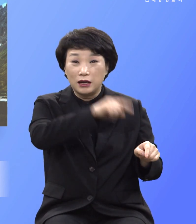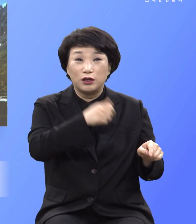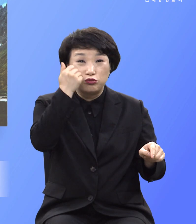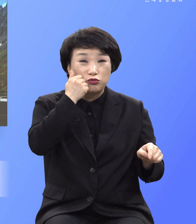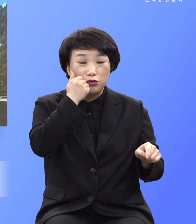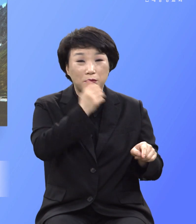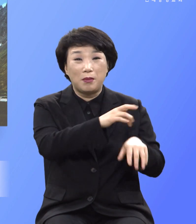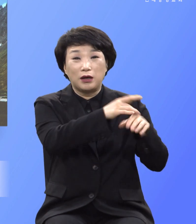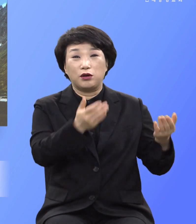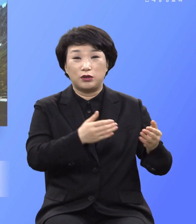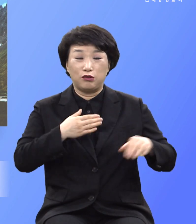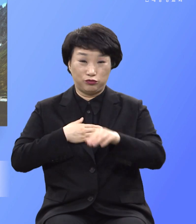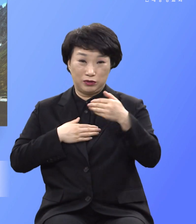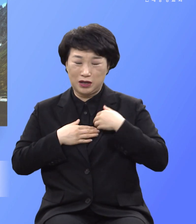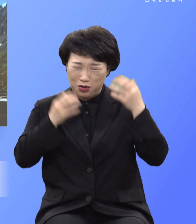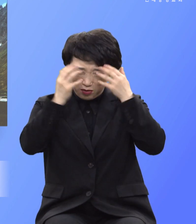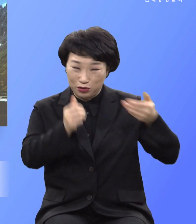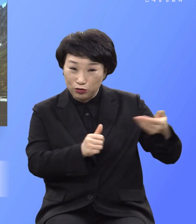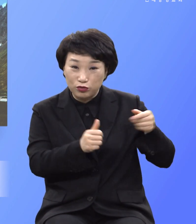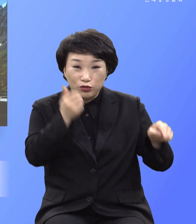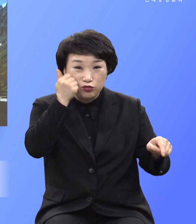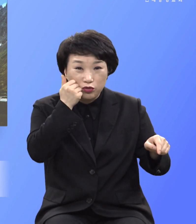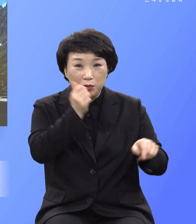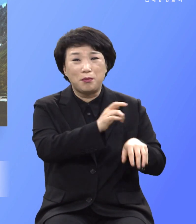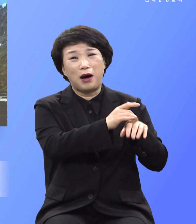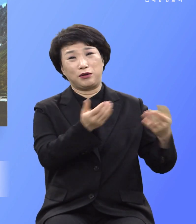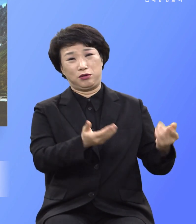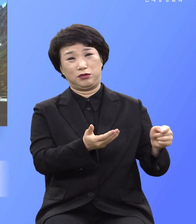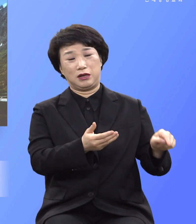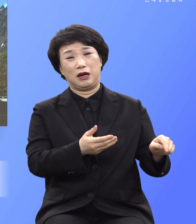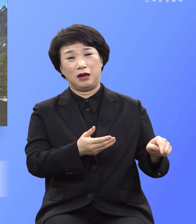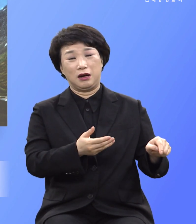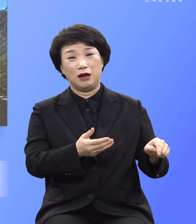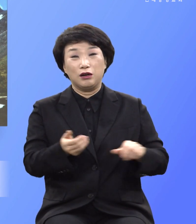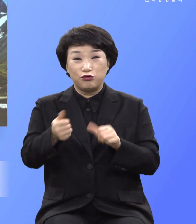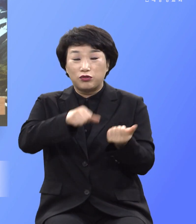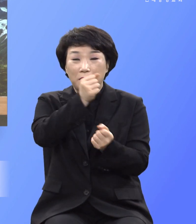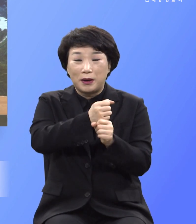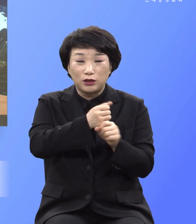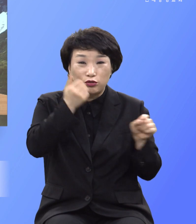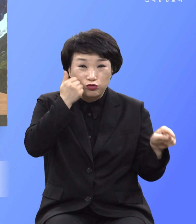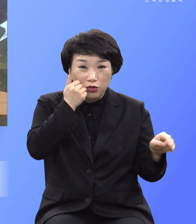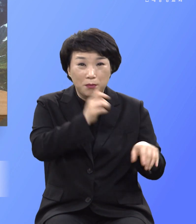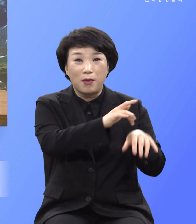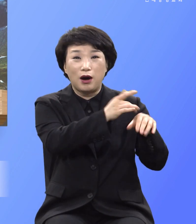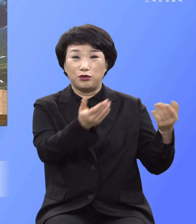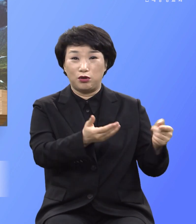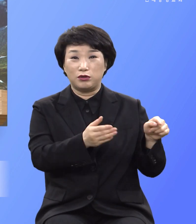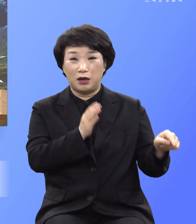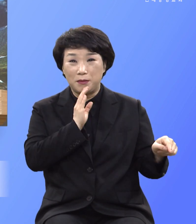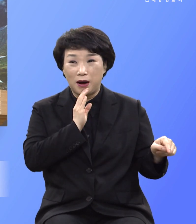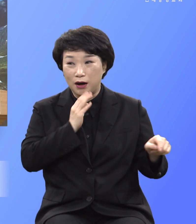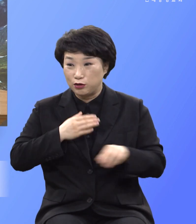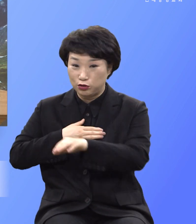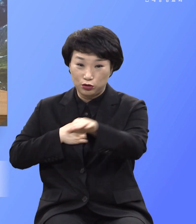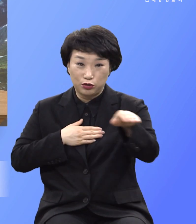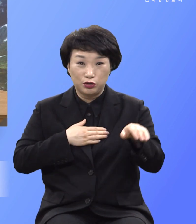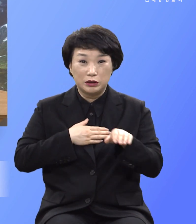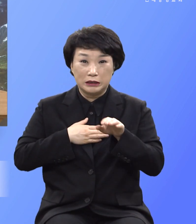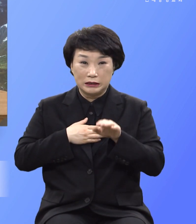고통을 주는 놈은 마귀 역사요 죽게 만드는 놈은 마귀 역사니요 이런 절대 마귀